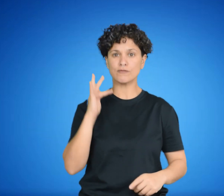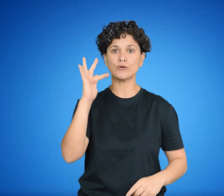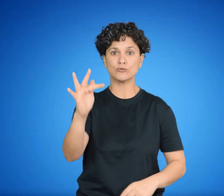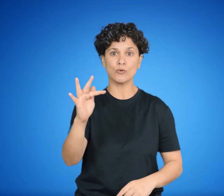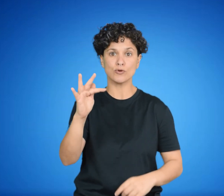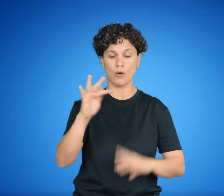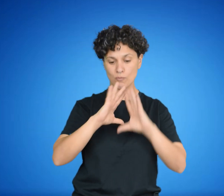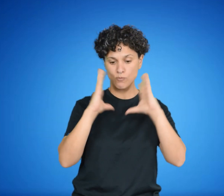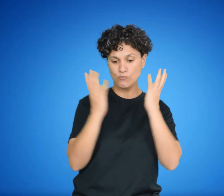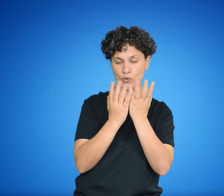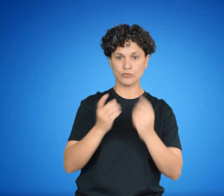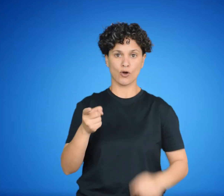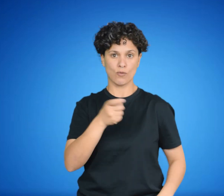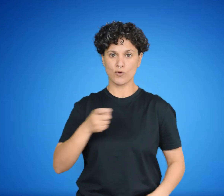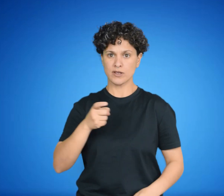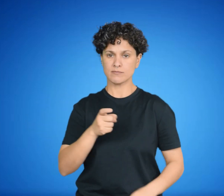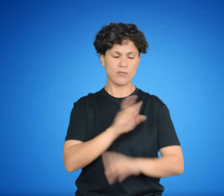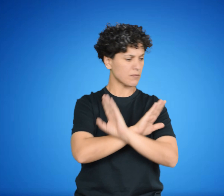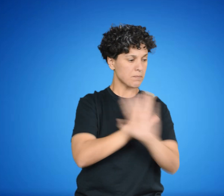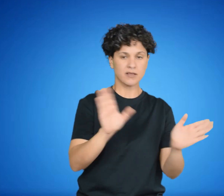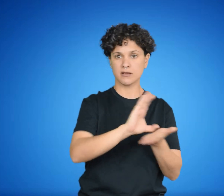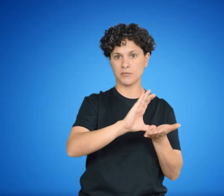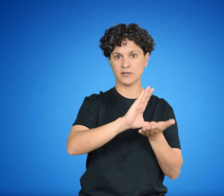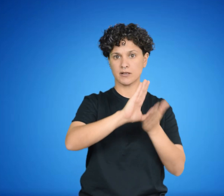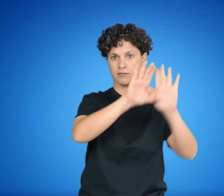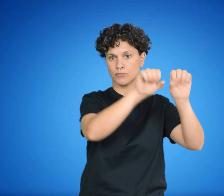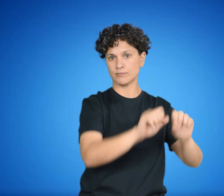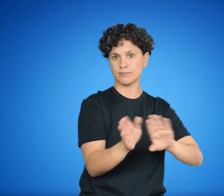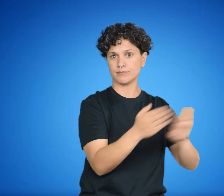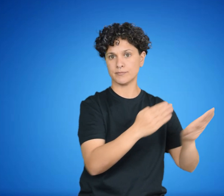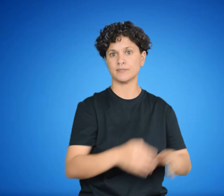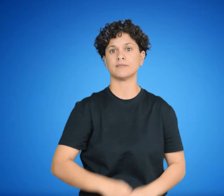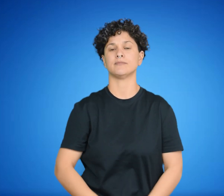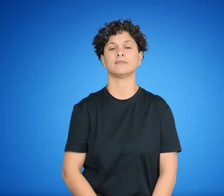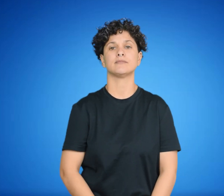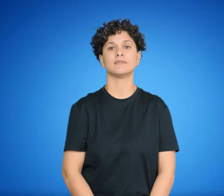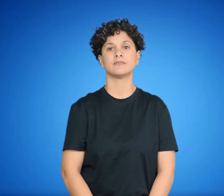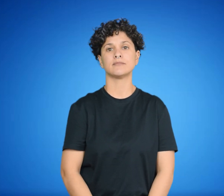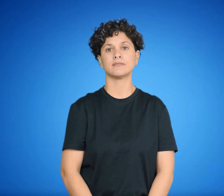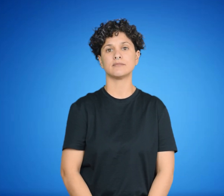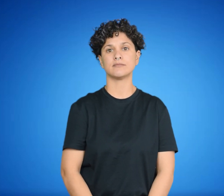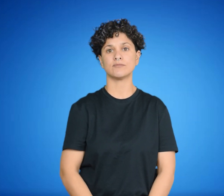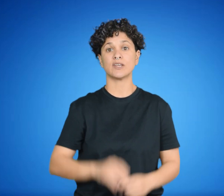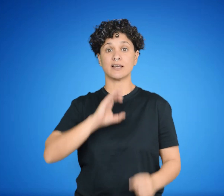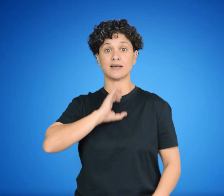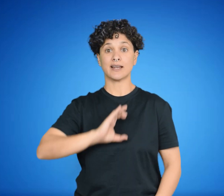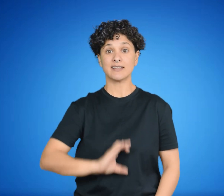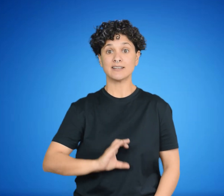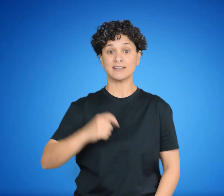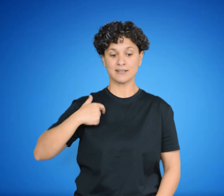predijo que el comunismo sería la sociedad futura al capitalismo. Una sociedad sin clases, en